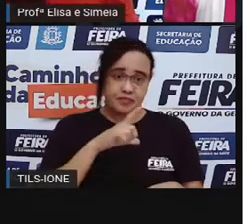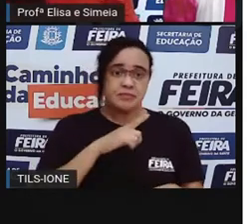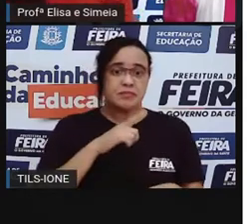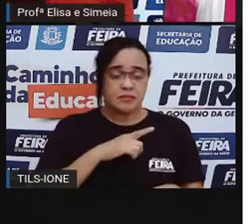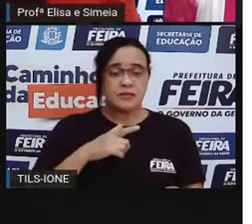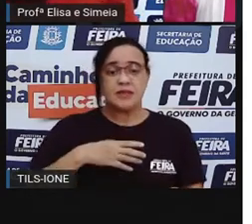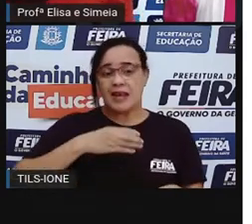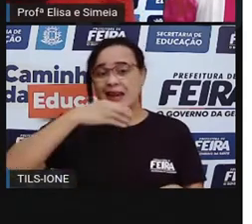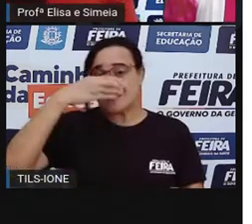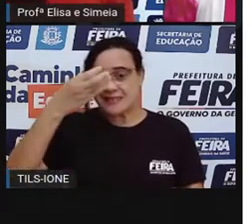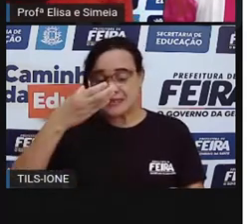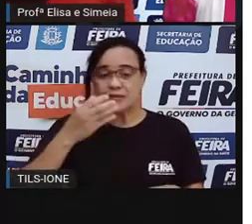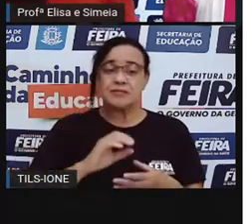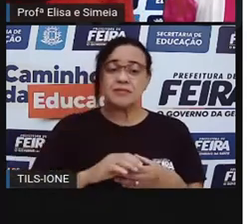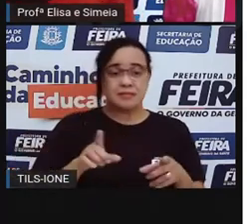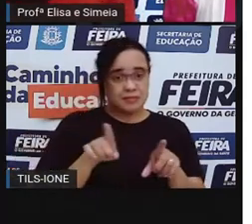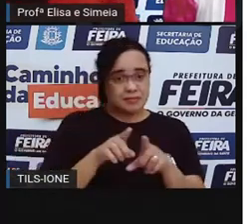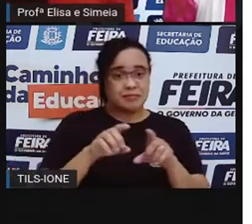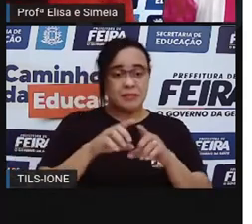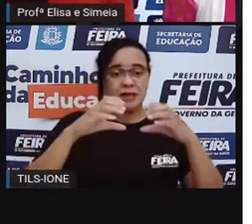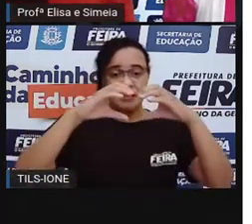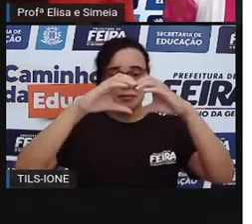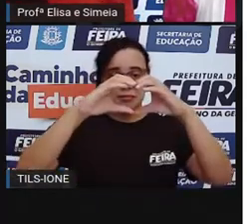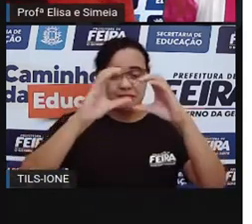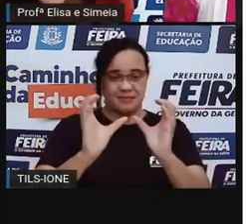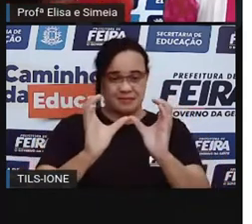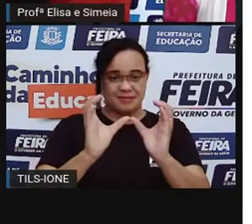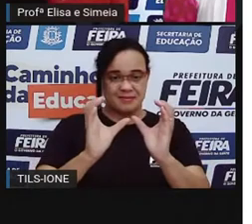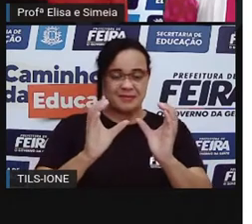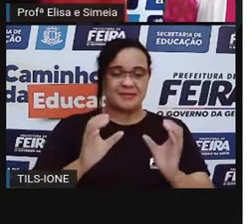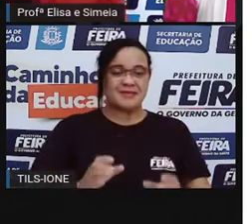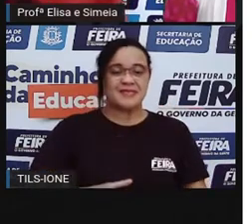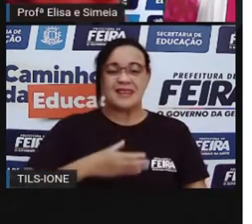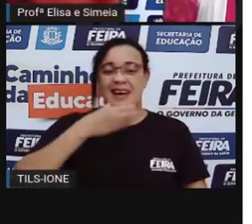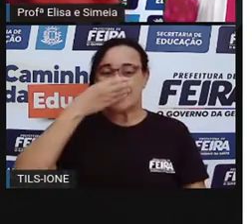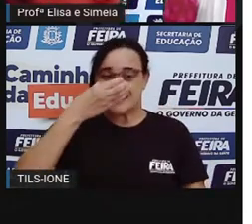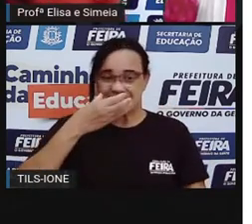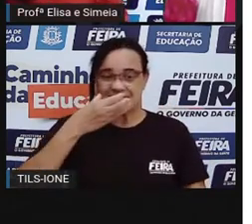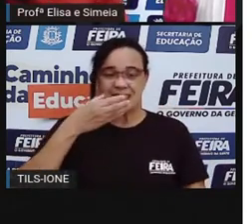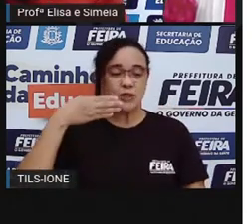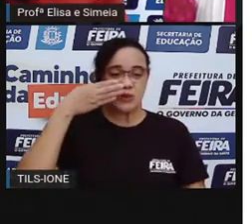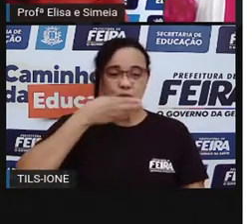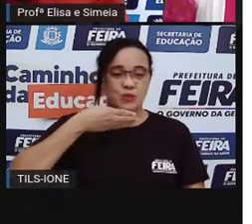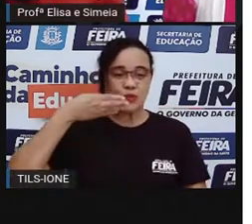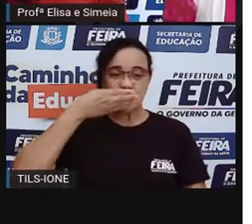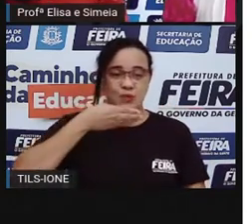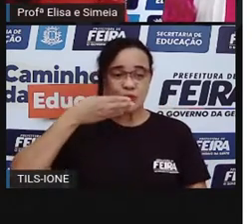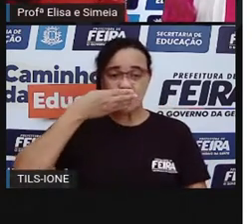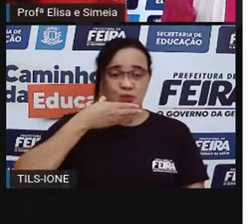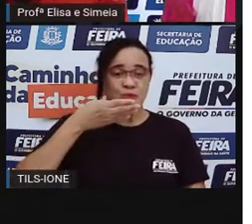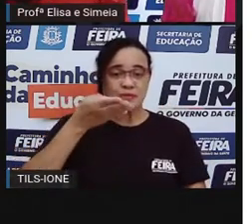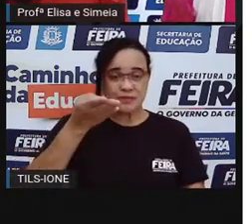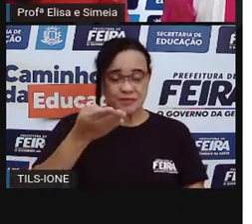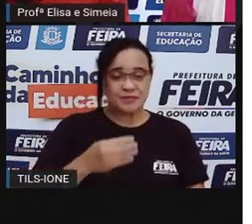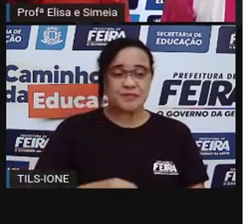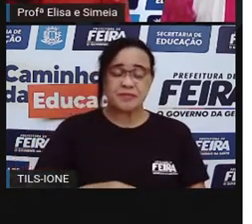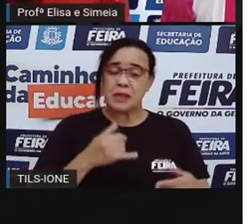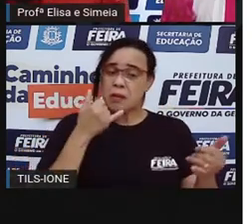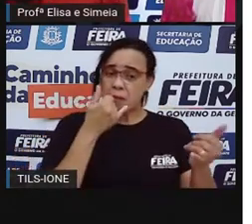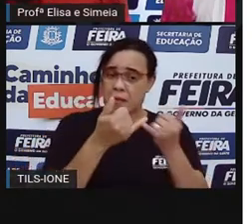Cadê o caqui? Caqui? Aparece aí para a gente, caqui. Olha aí, menina do caqui. Como são